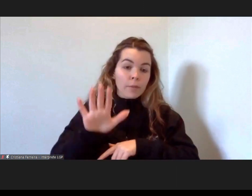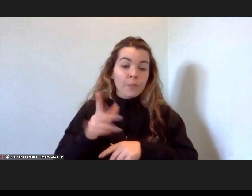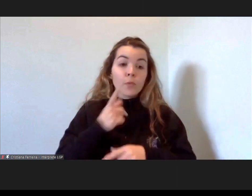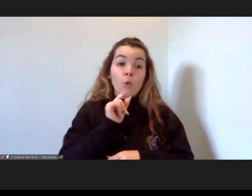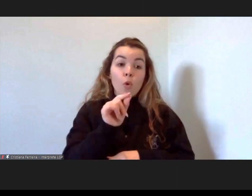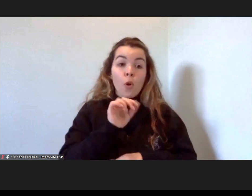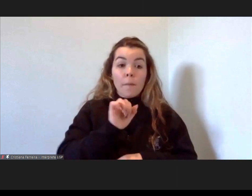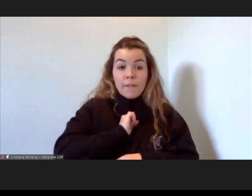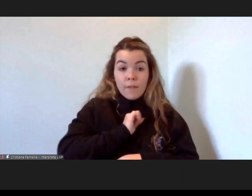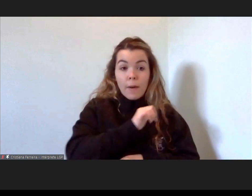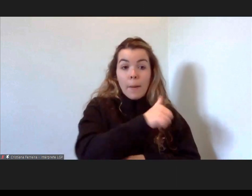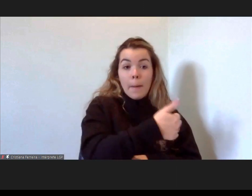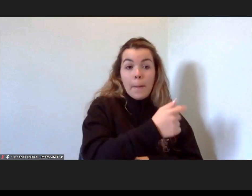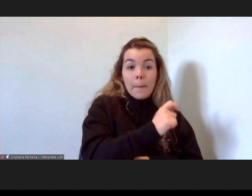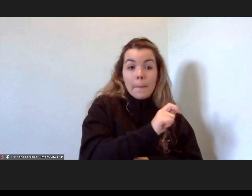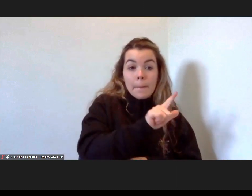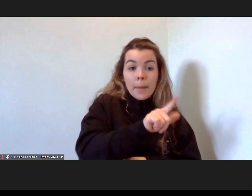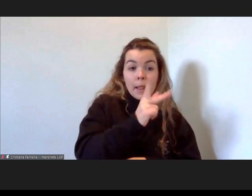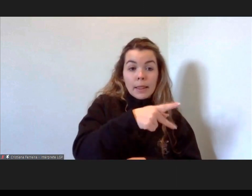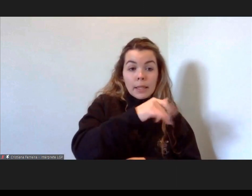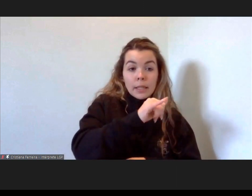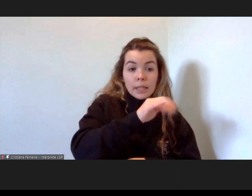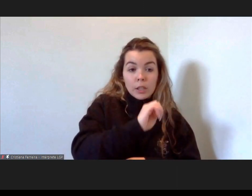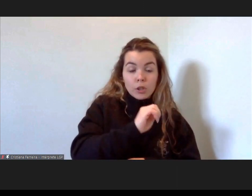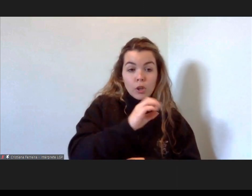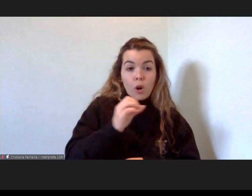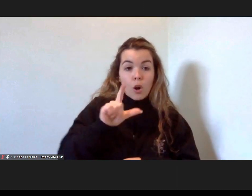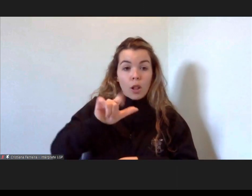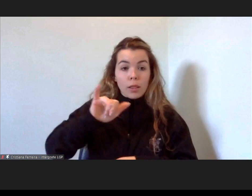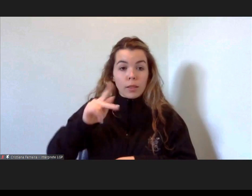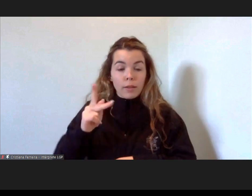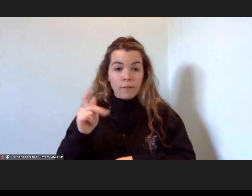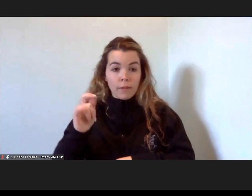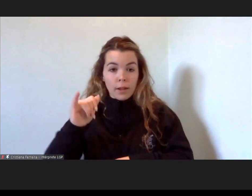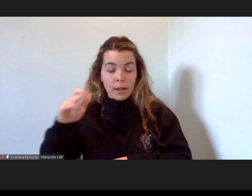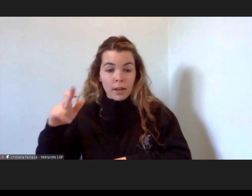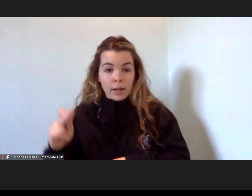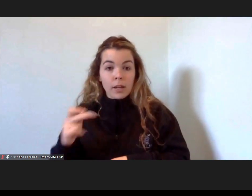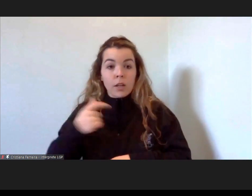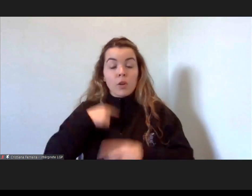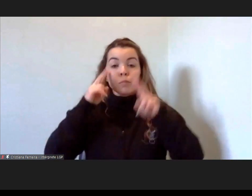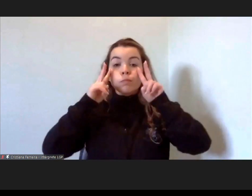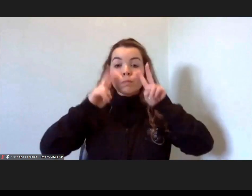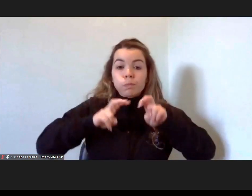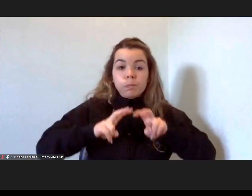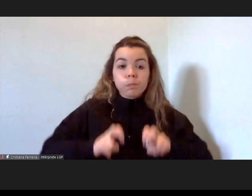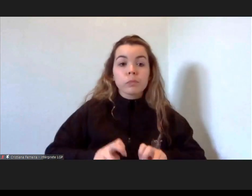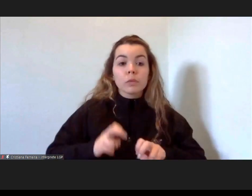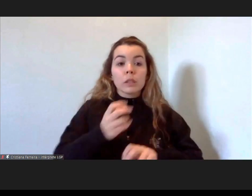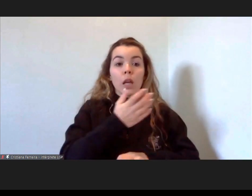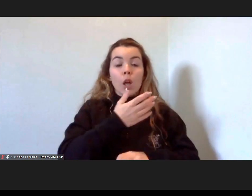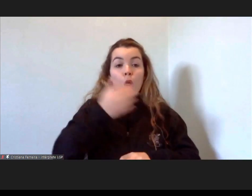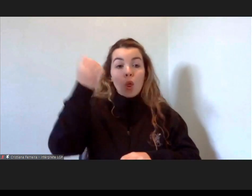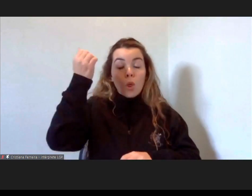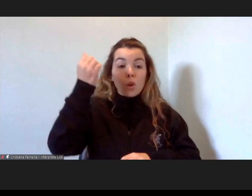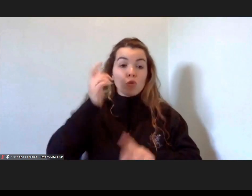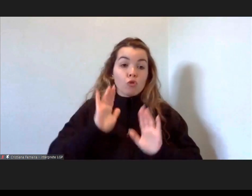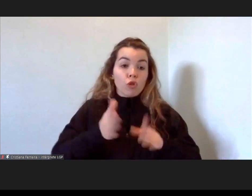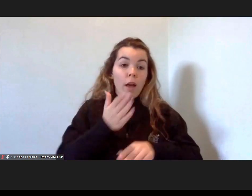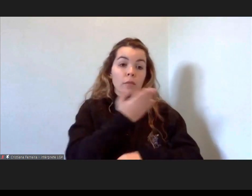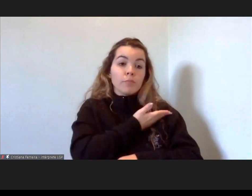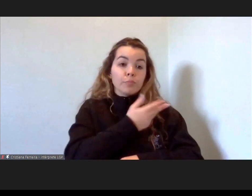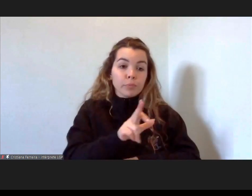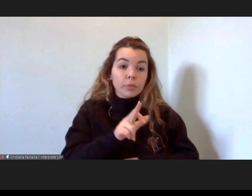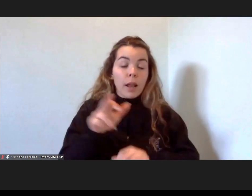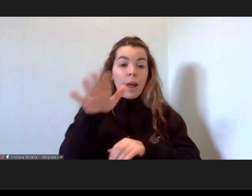nome é Belkis Oliveira, sou investigadora, doutorada na área do empreendedorismo, e, de